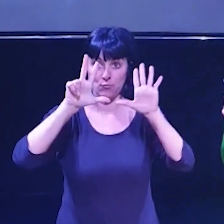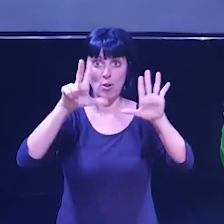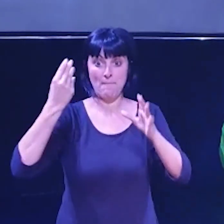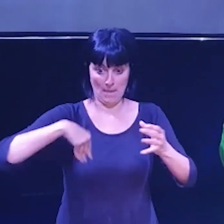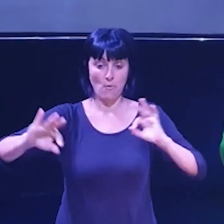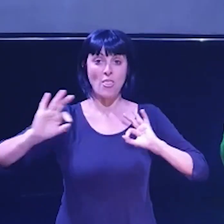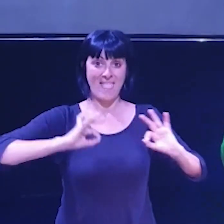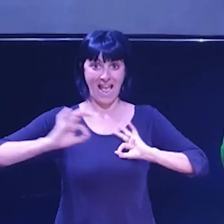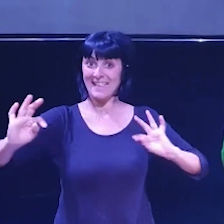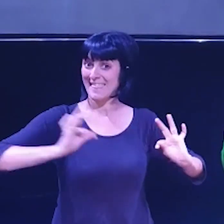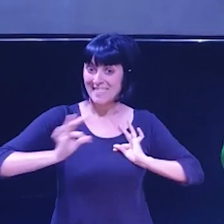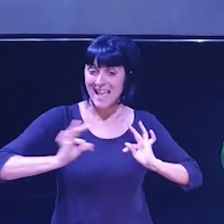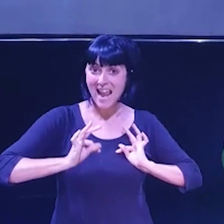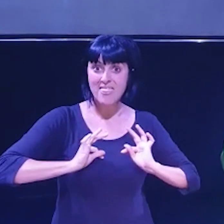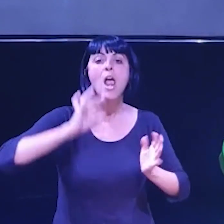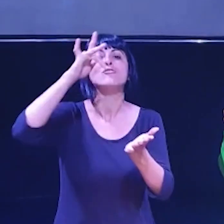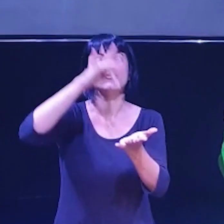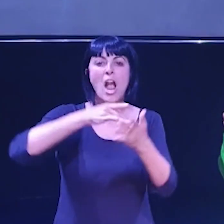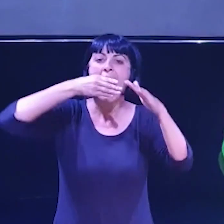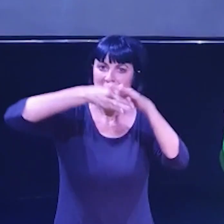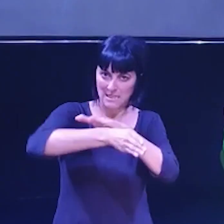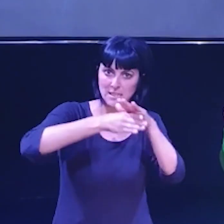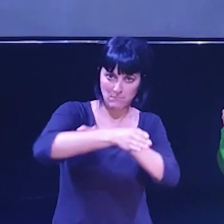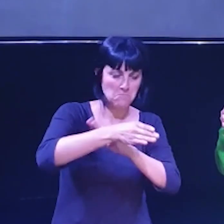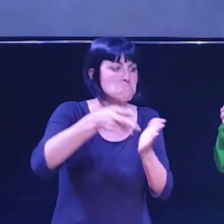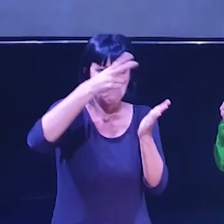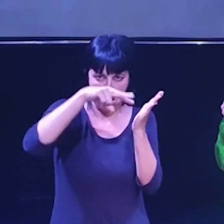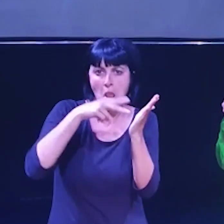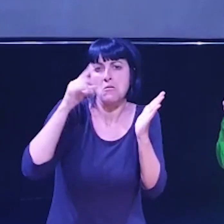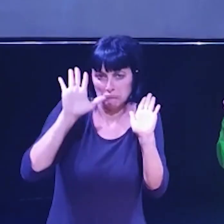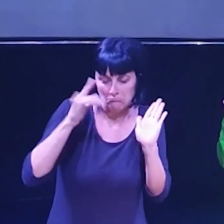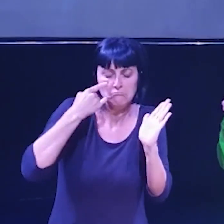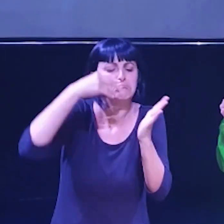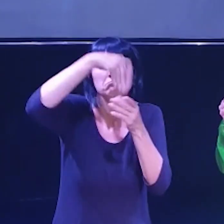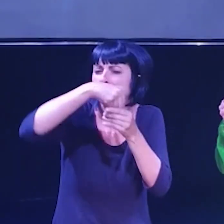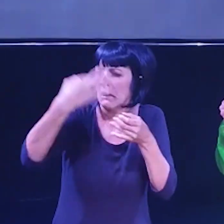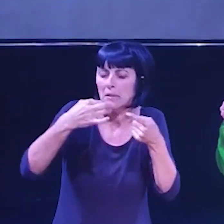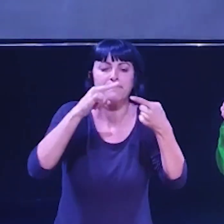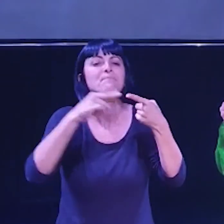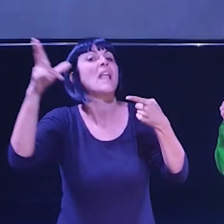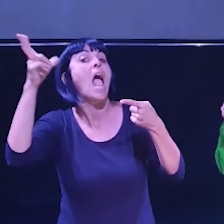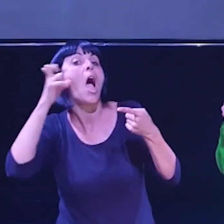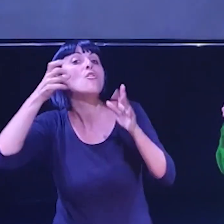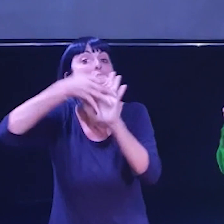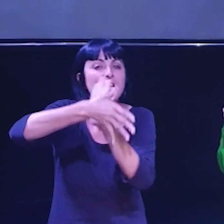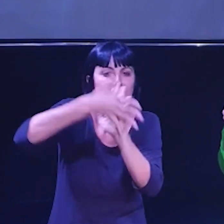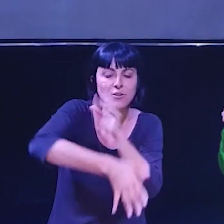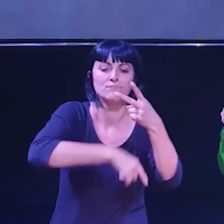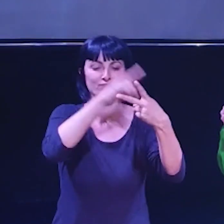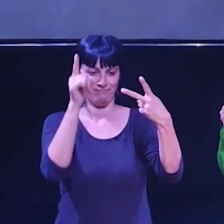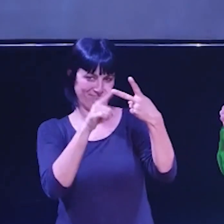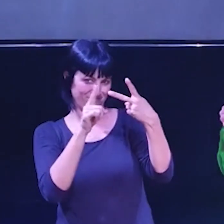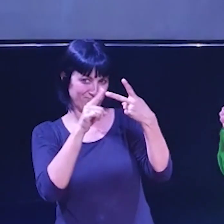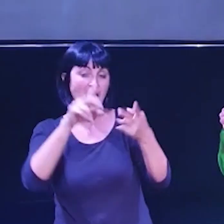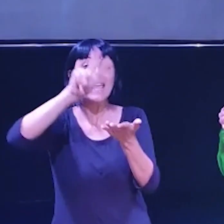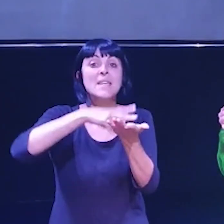una funció accessible, que vaig a llegir ben bé què suposa, perquè ara... Audiodescripció, tenim audiodescripció,